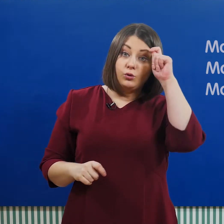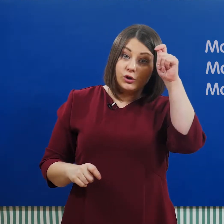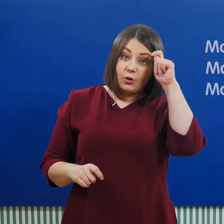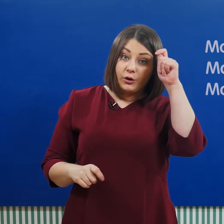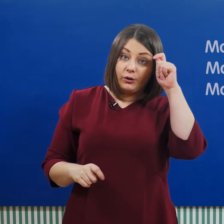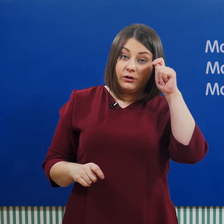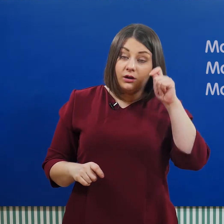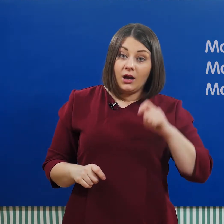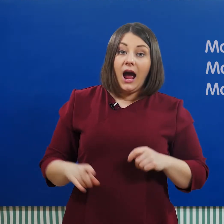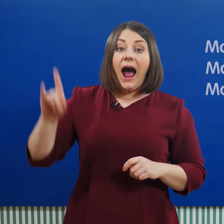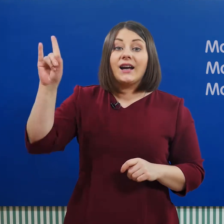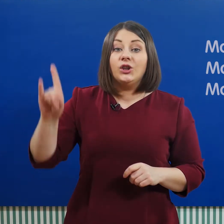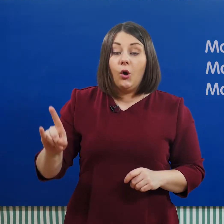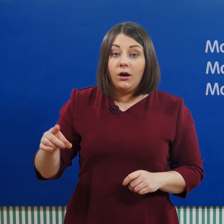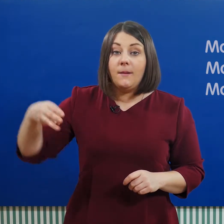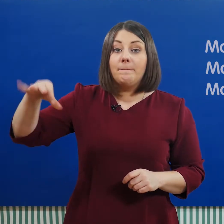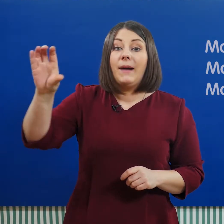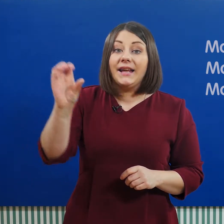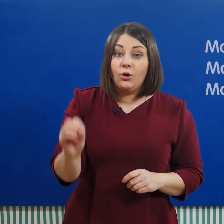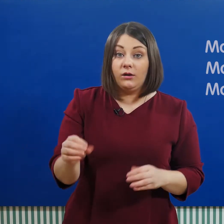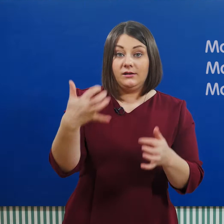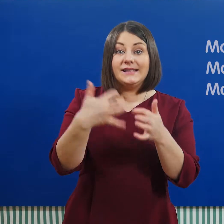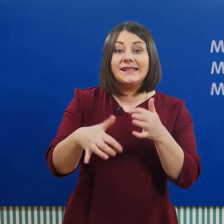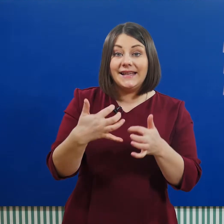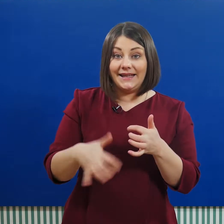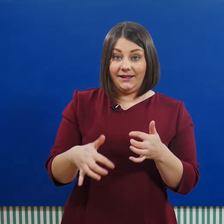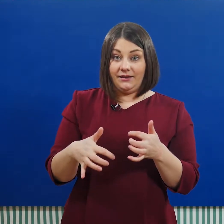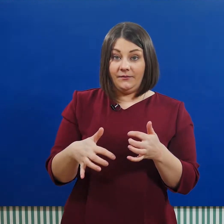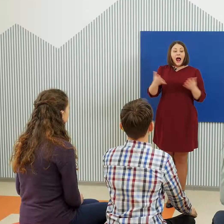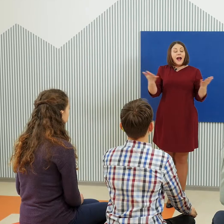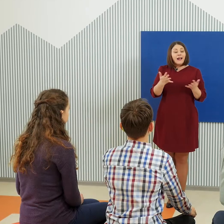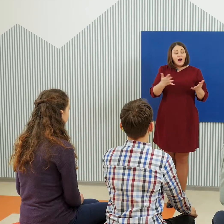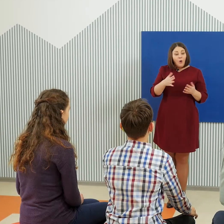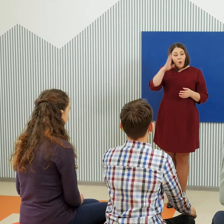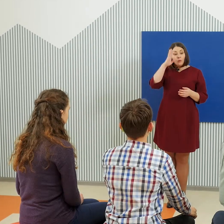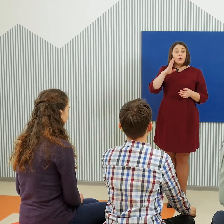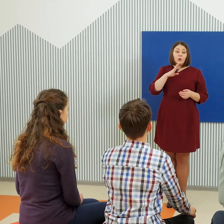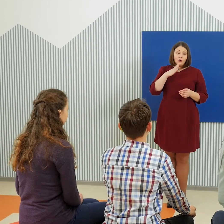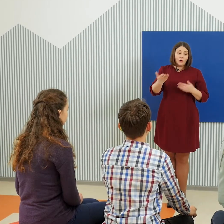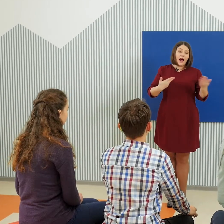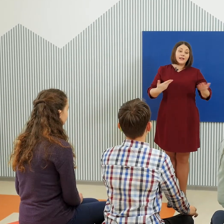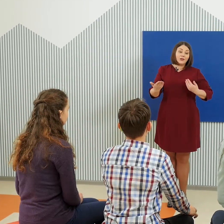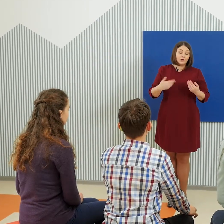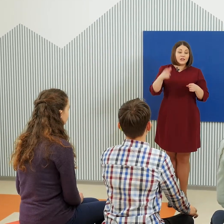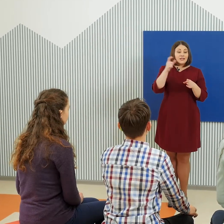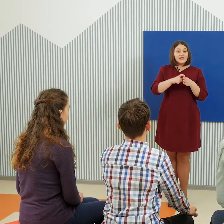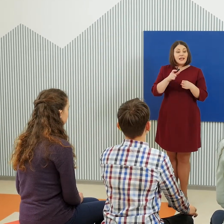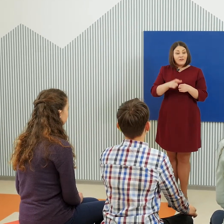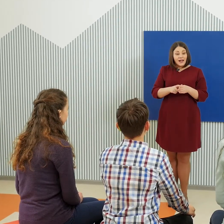мужской род. Окно – моё, средний. А к какому роду относятся слова